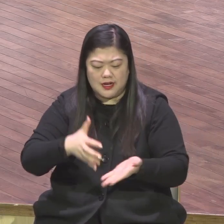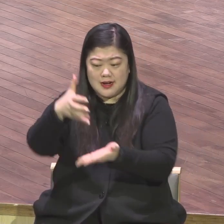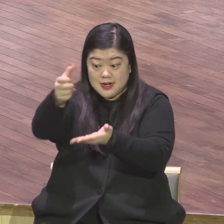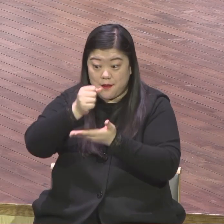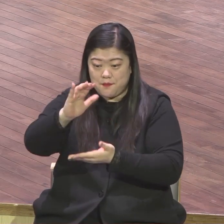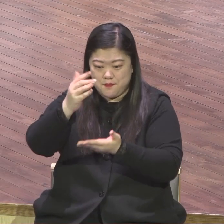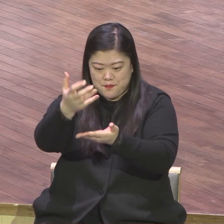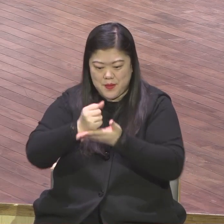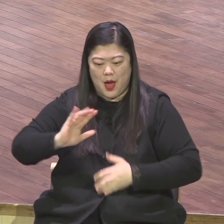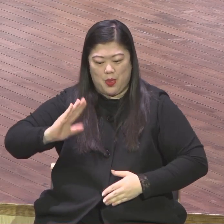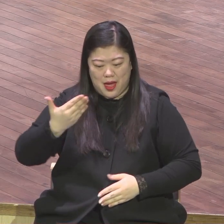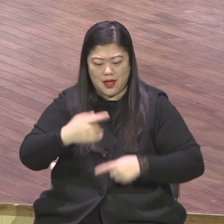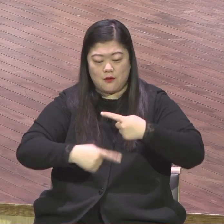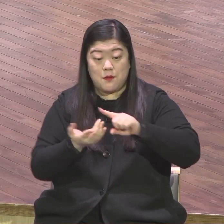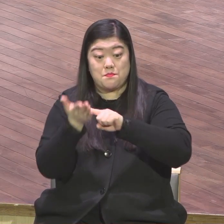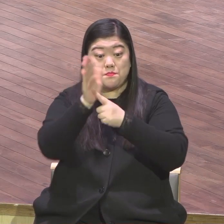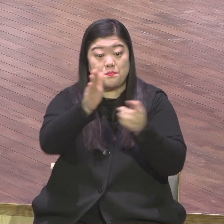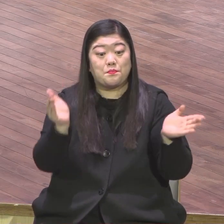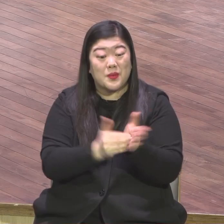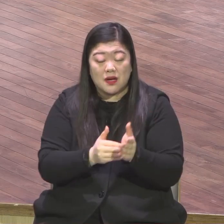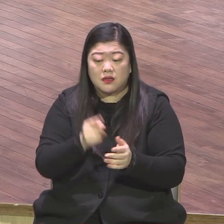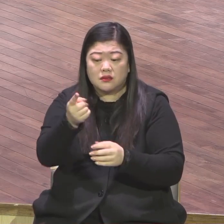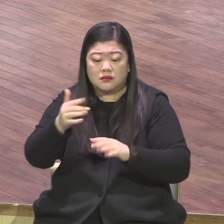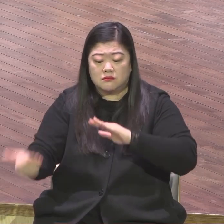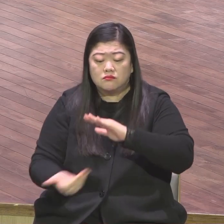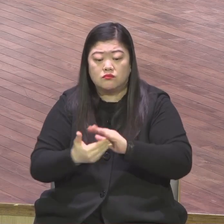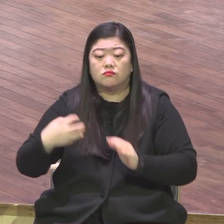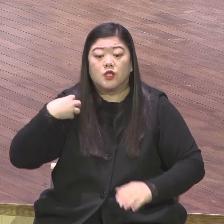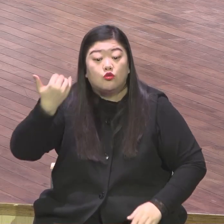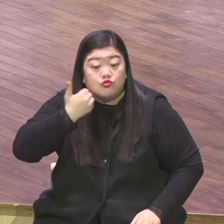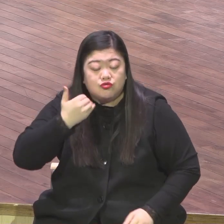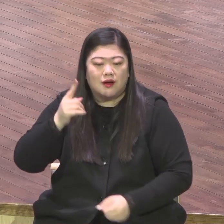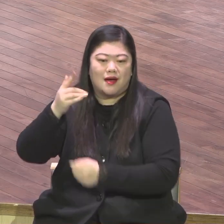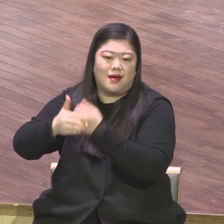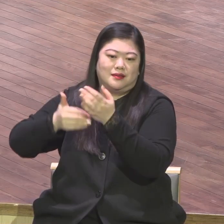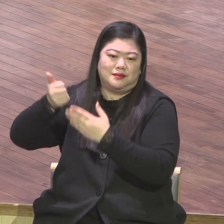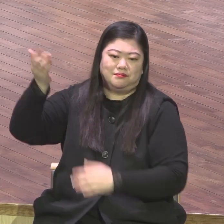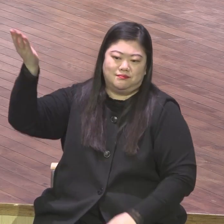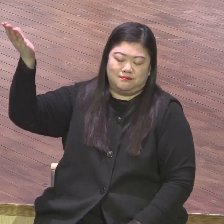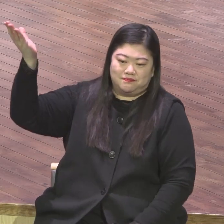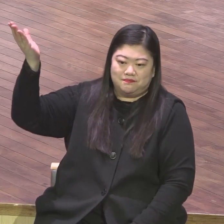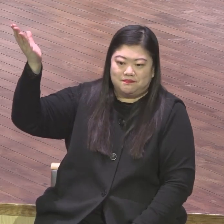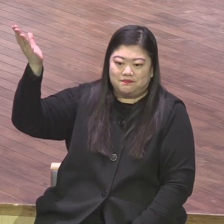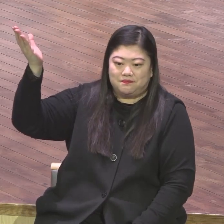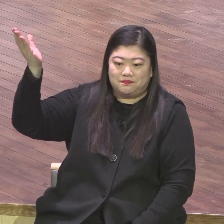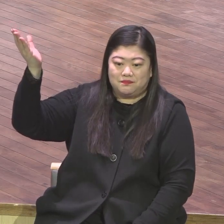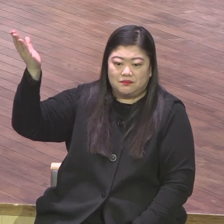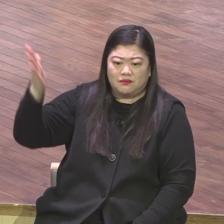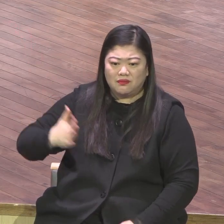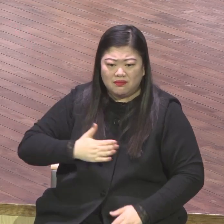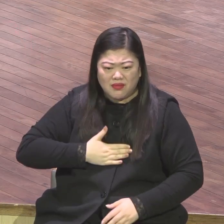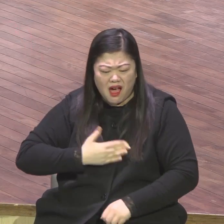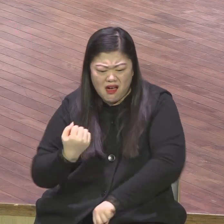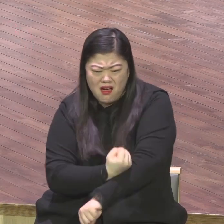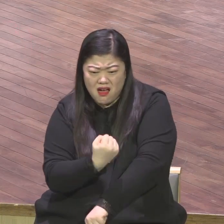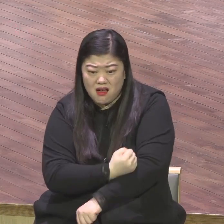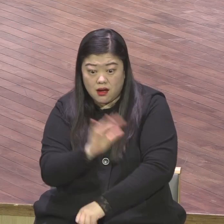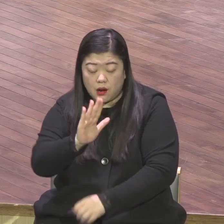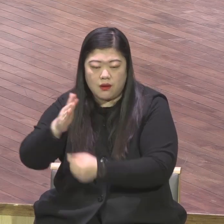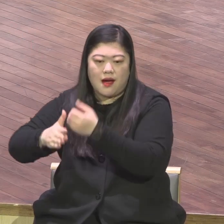여호와 하나님이시다라는 사실을 밝히고 있어요 이 일을 향하신 여호와 하나님 말씀이니라